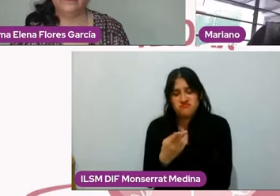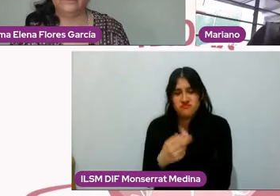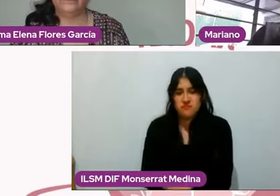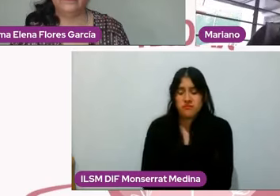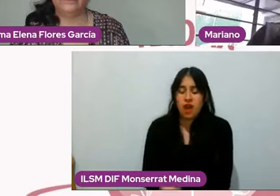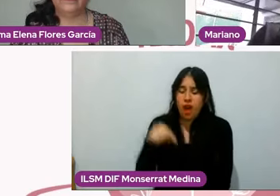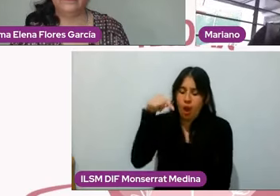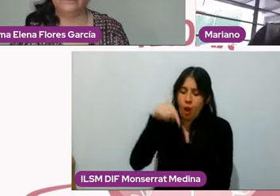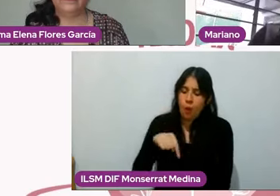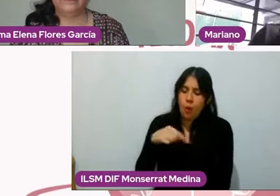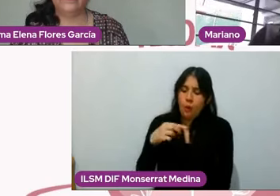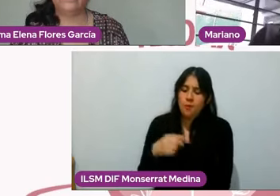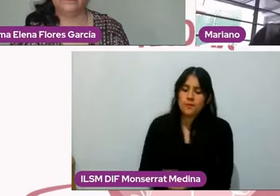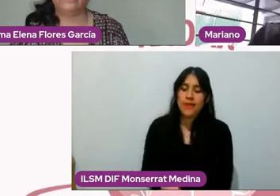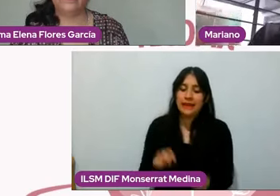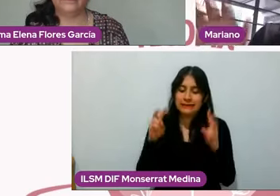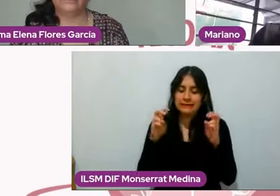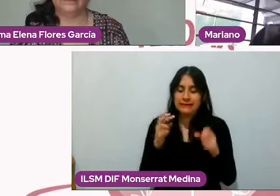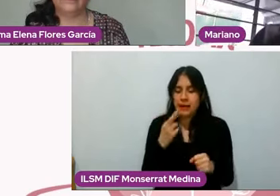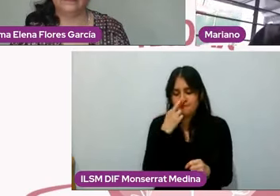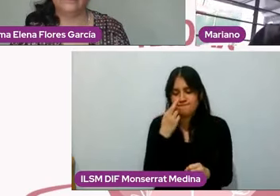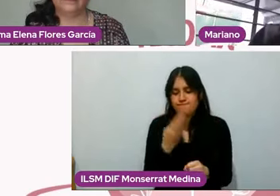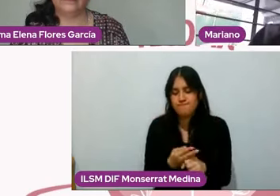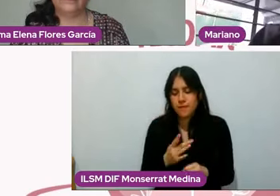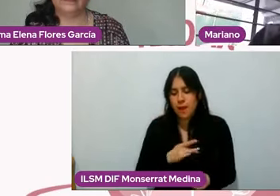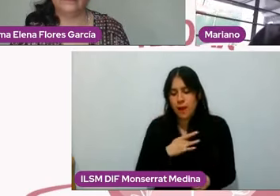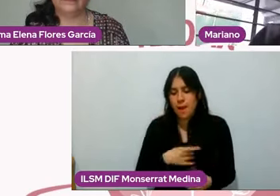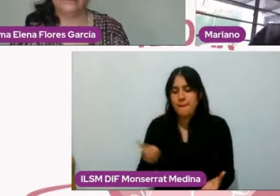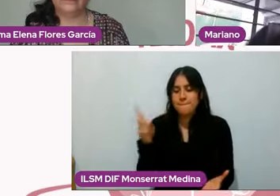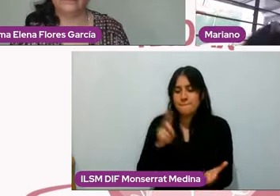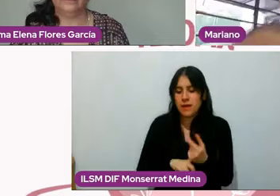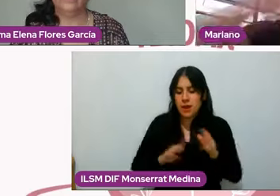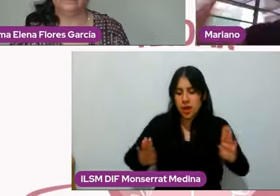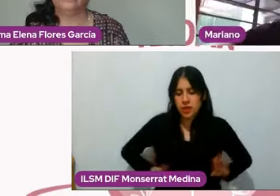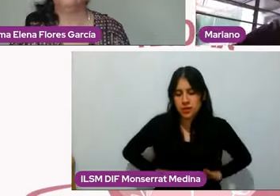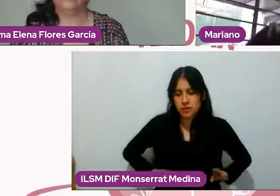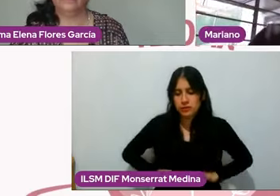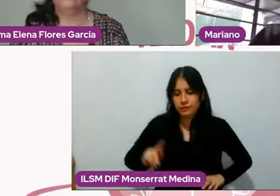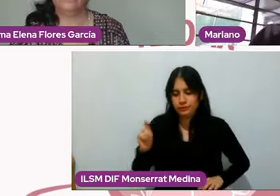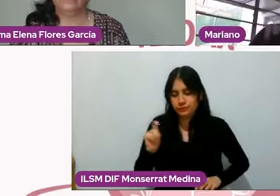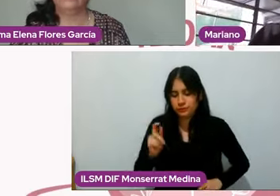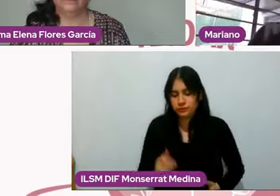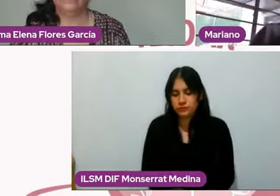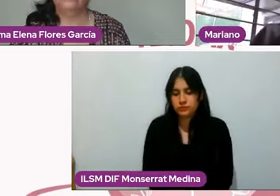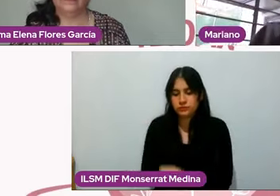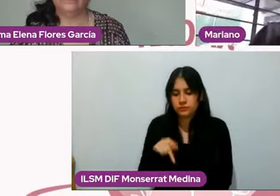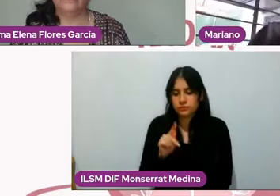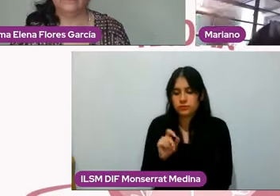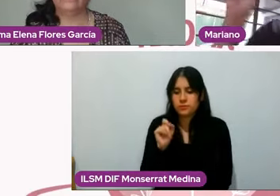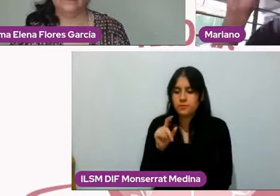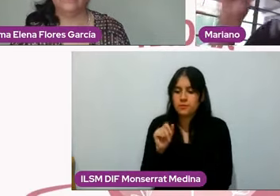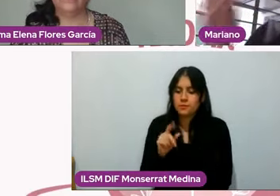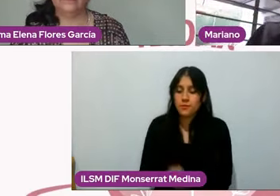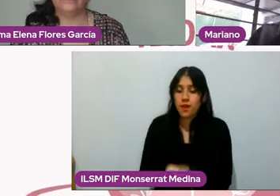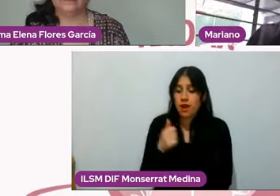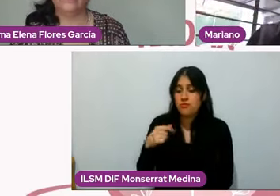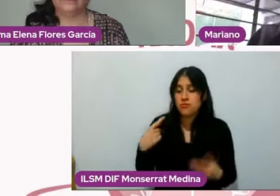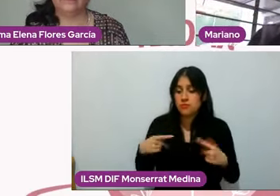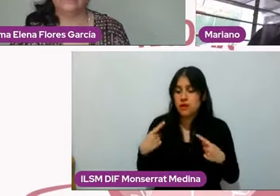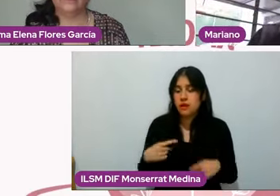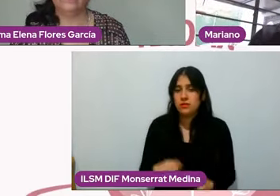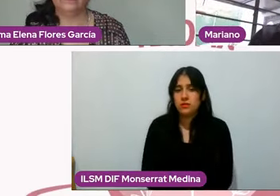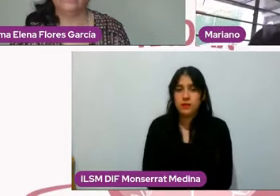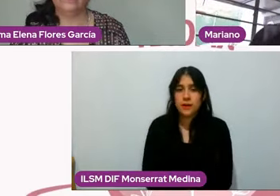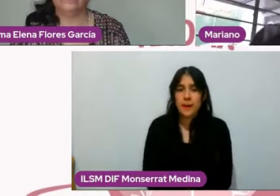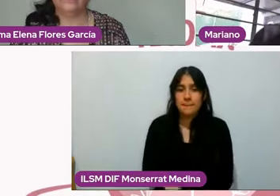responsabilidad afectiva en la pareja, pero hay una responsabilidad afectiva para con el mundo y sobre todo y en primerísimo